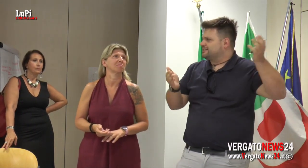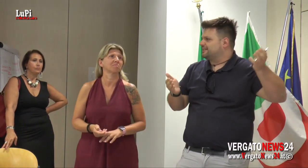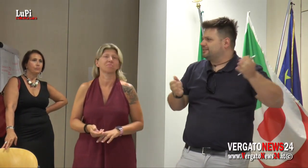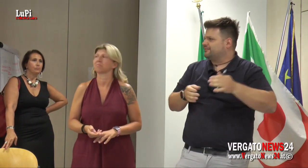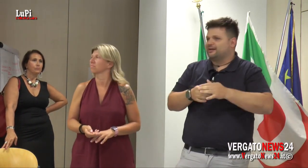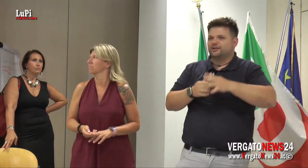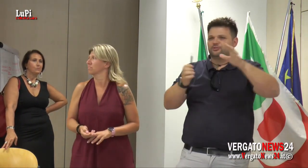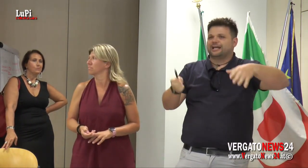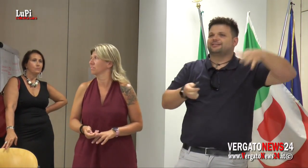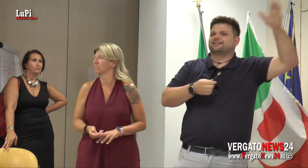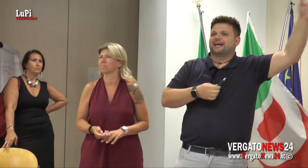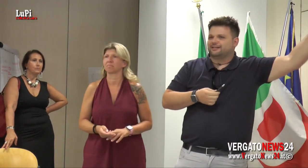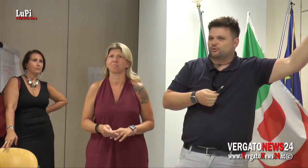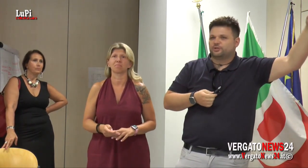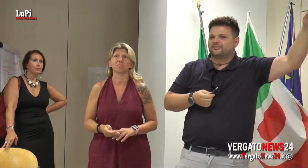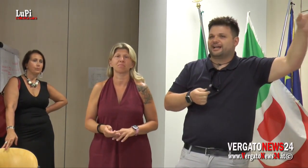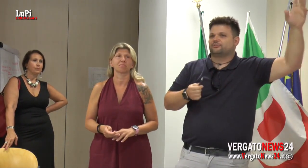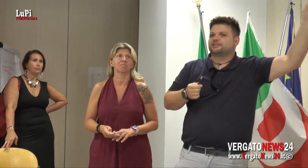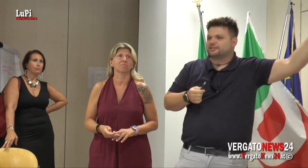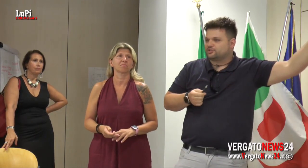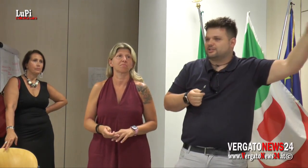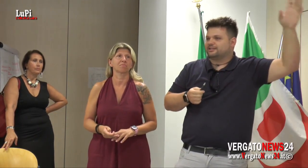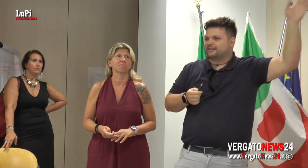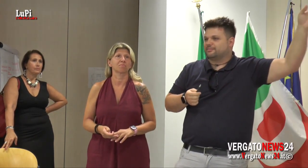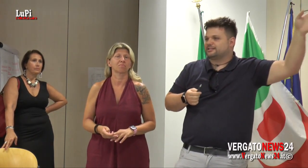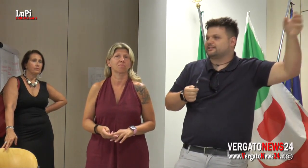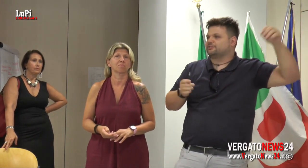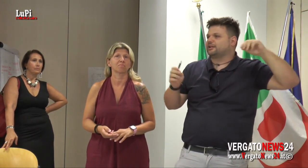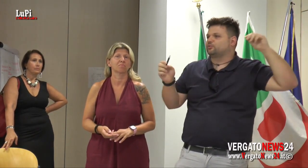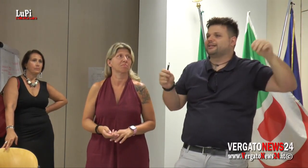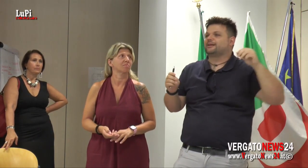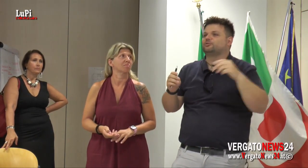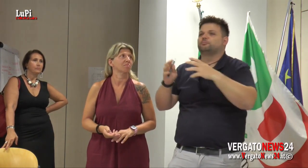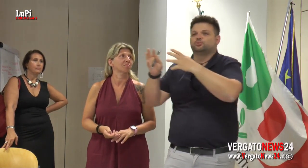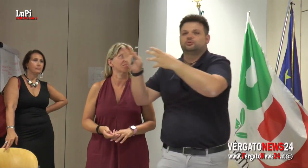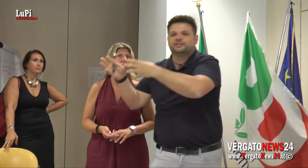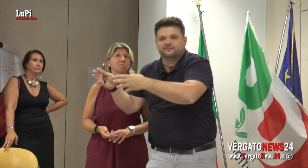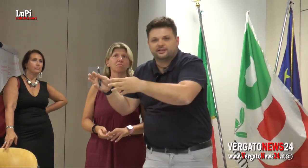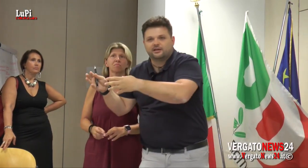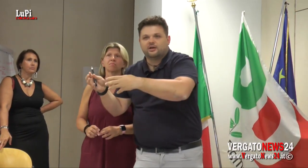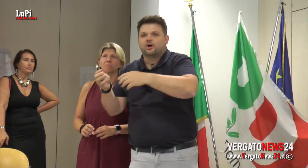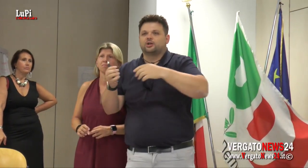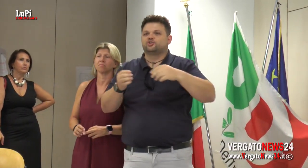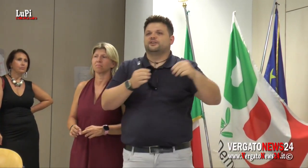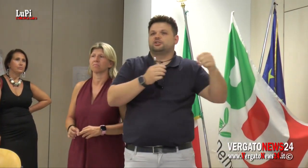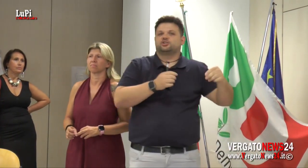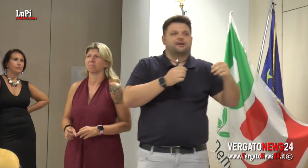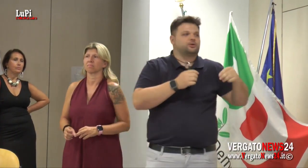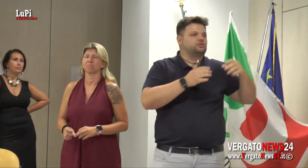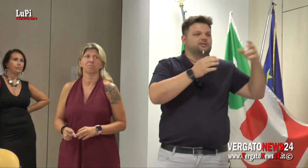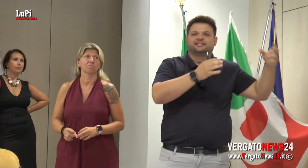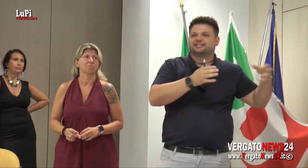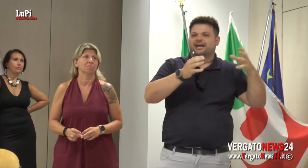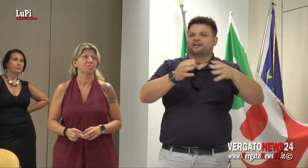credo 6-7 anni fa, in un'altra sala del comune di Vergato a sentirci dire dall'amministrazione che le automediche erano improduttive, oggi invece